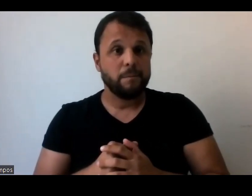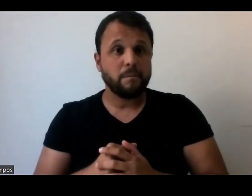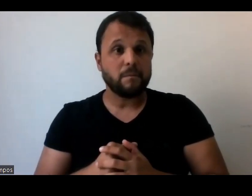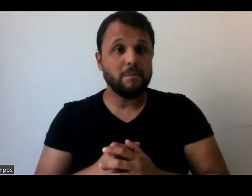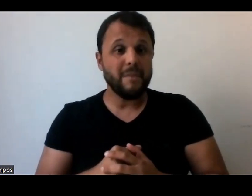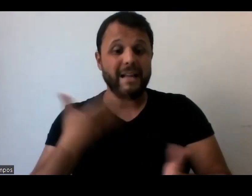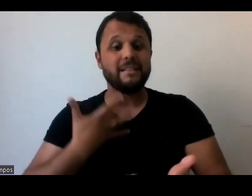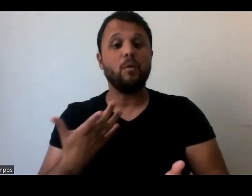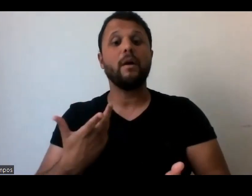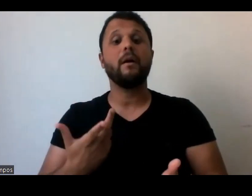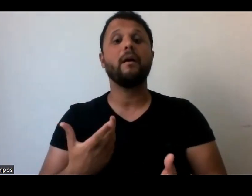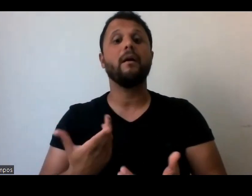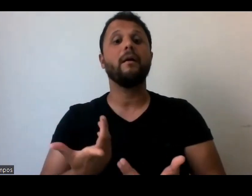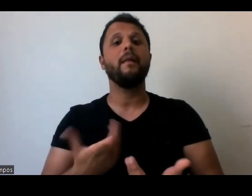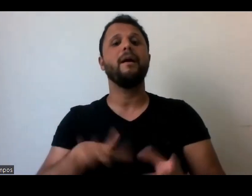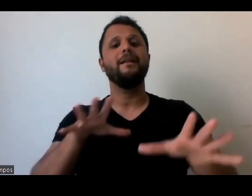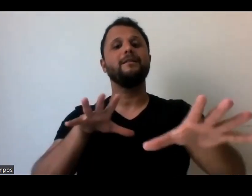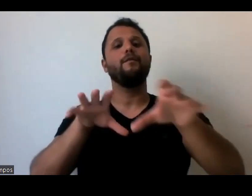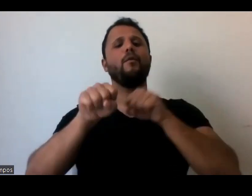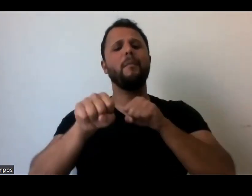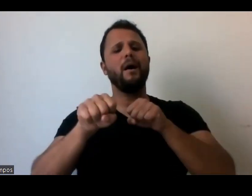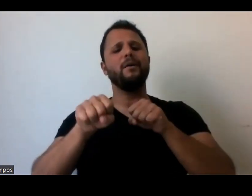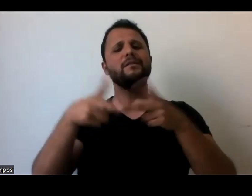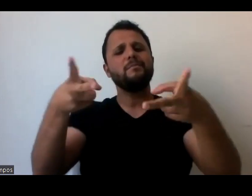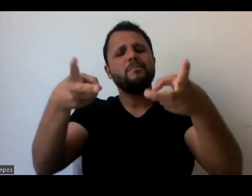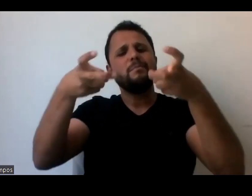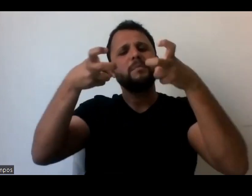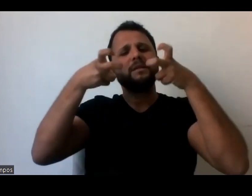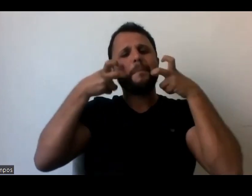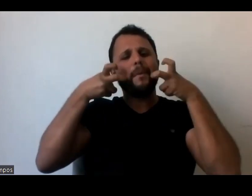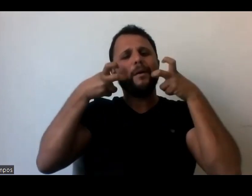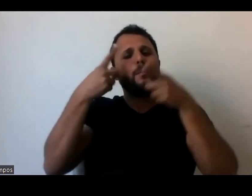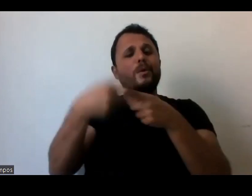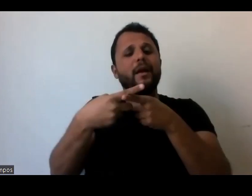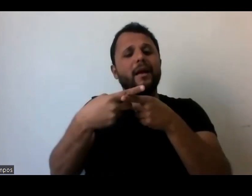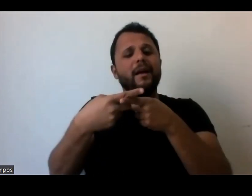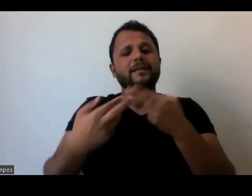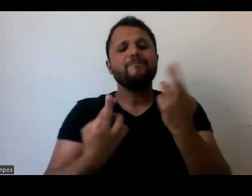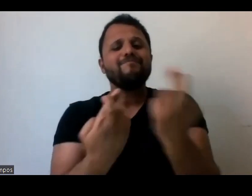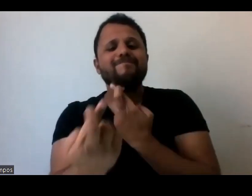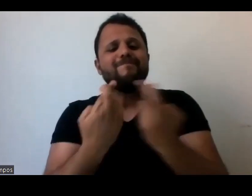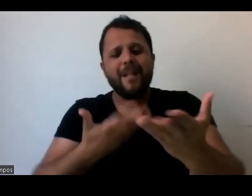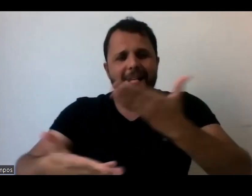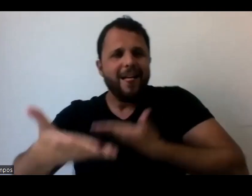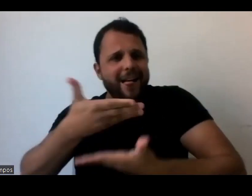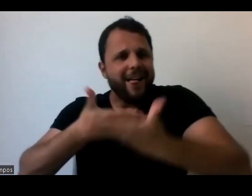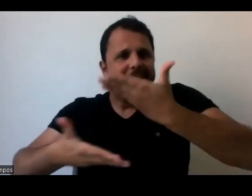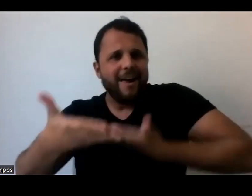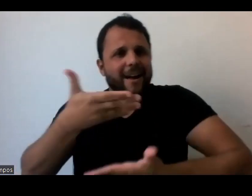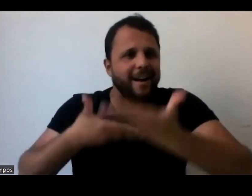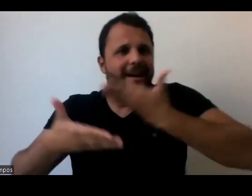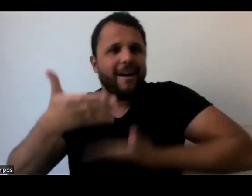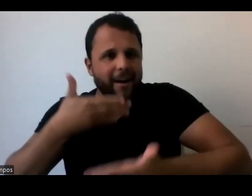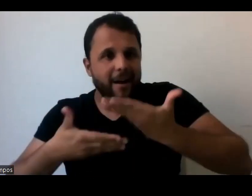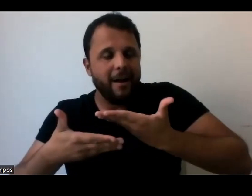formação, né, essa sensibilização, essa capacitação por estarem envolvidos, né, além de uma exposição, ainda